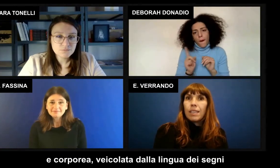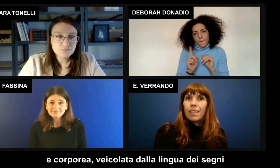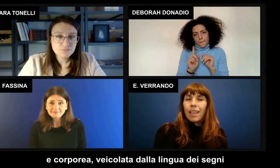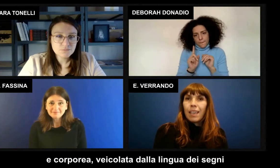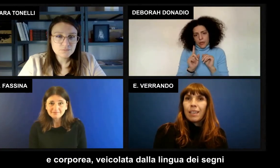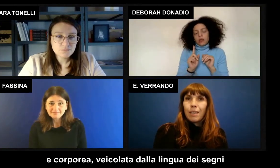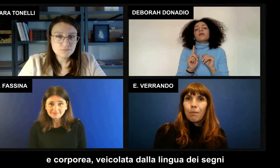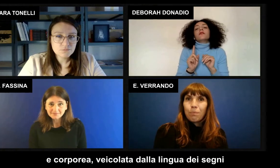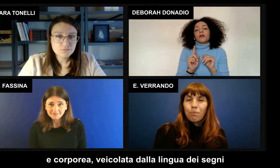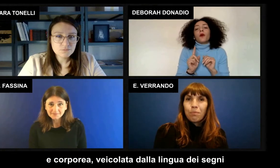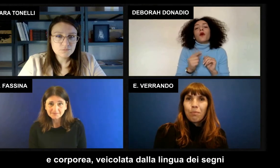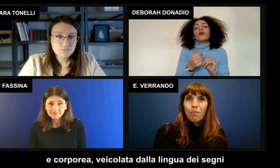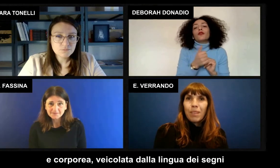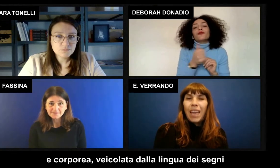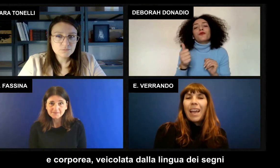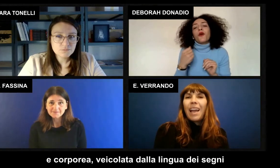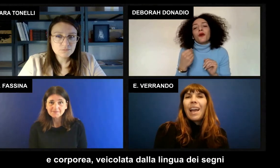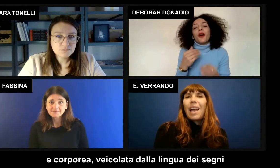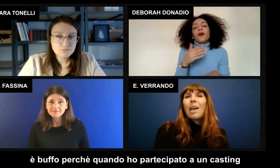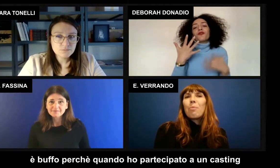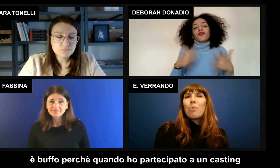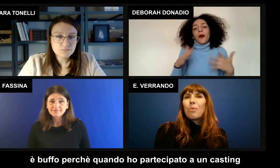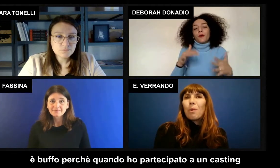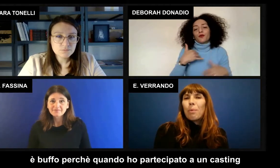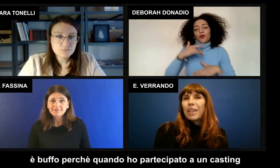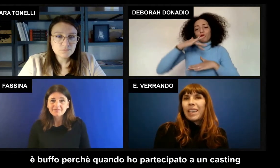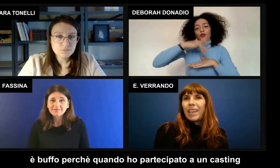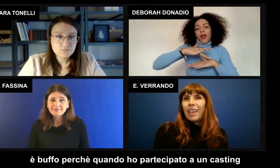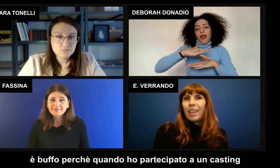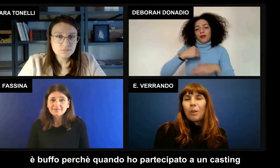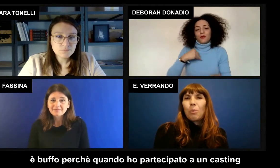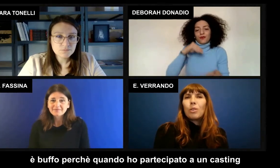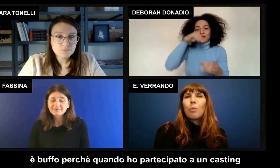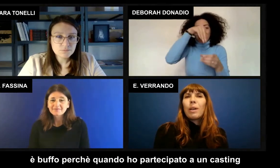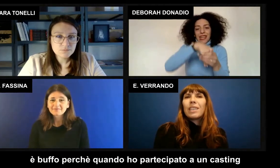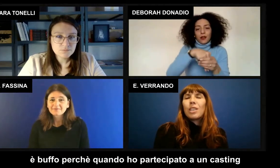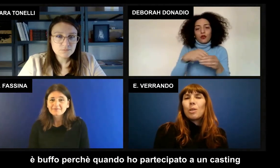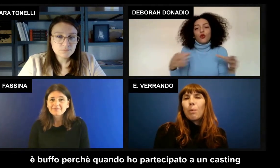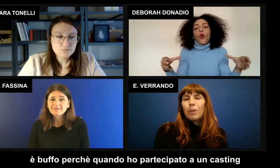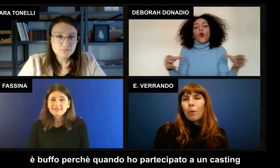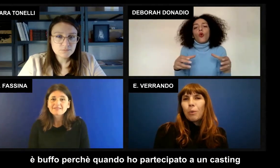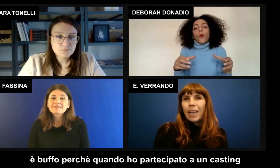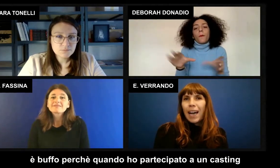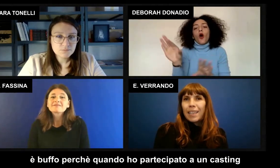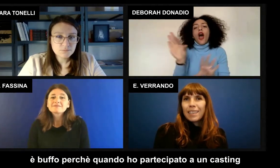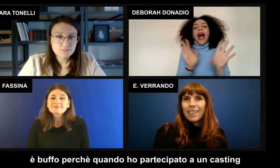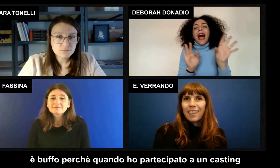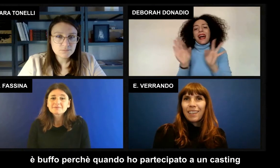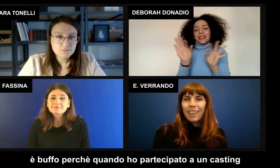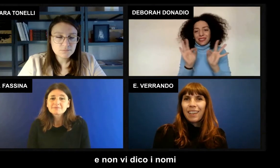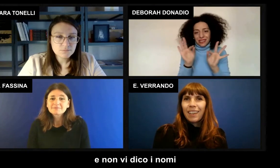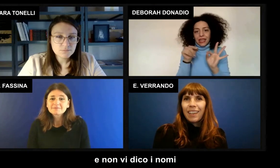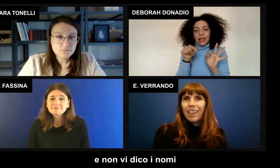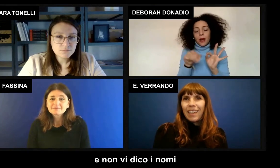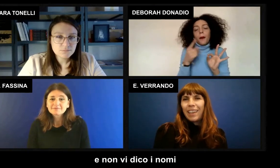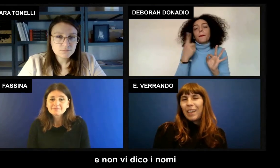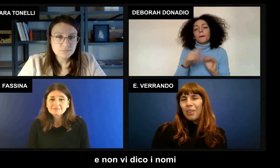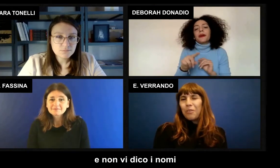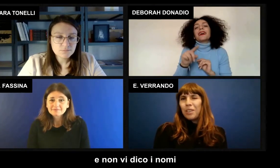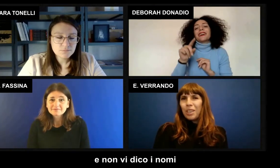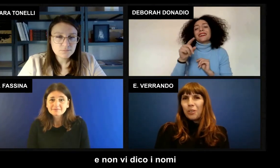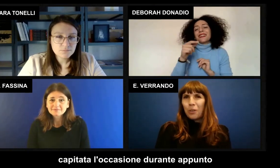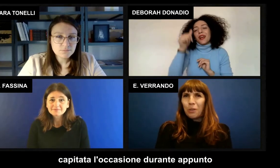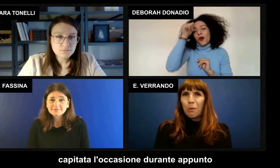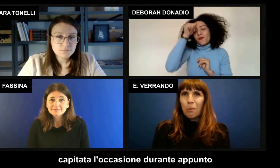lingua dei segni. È buffo perché quando ho partecipato a un casting e